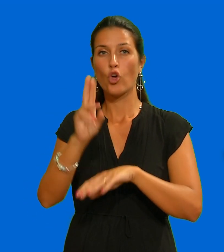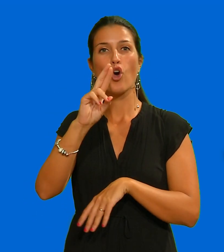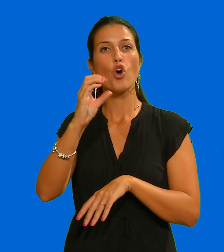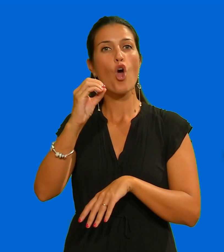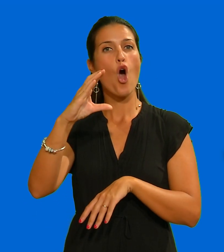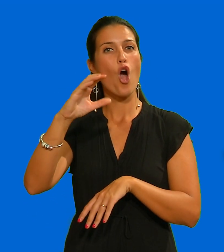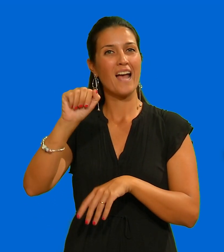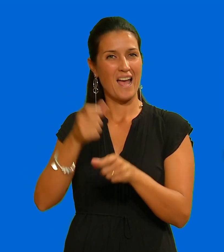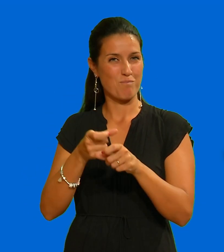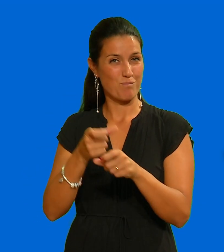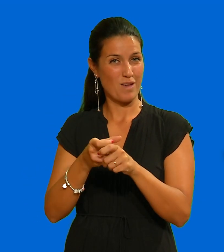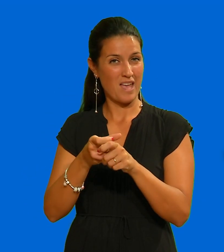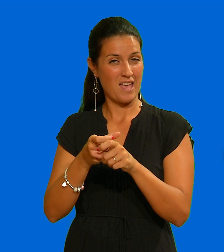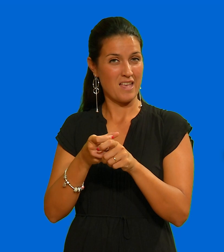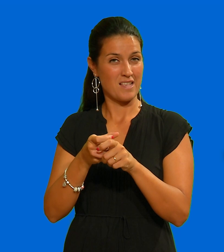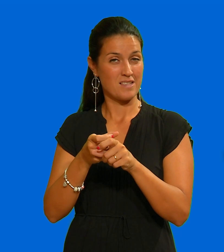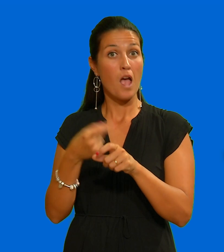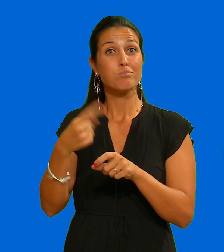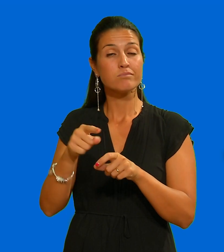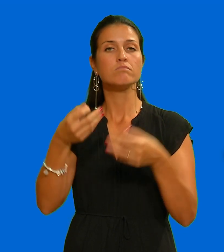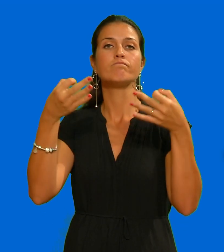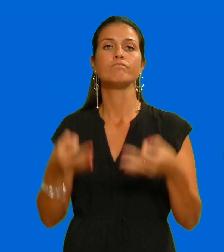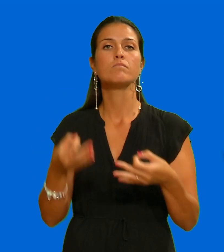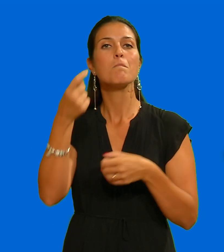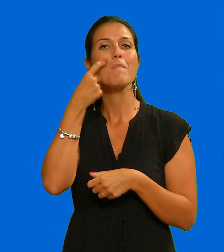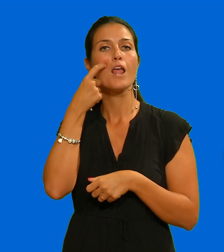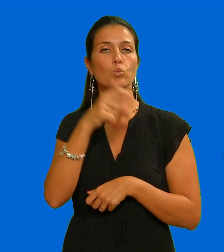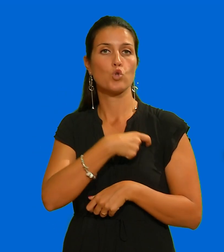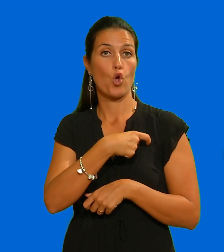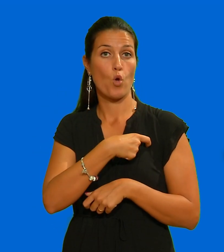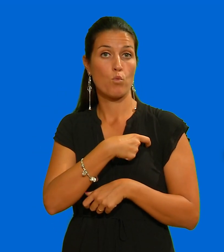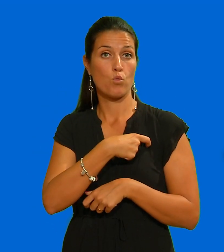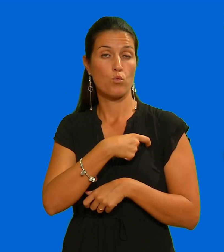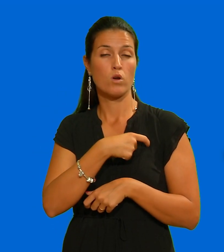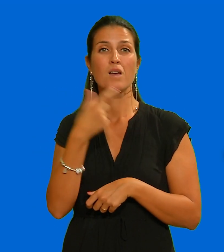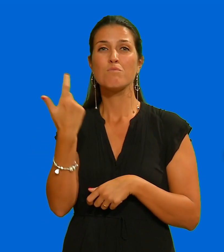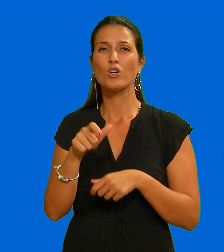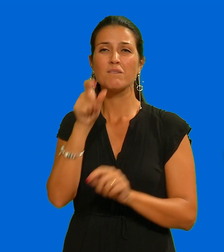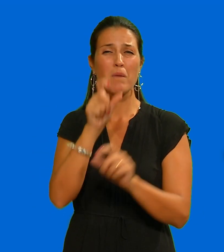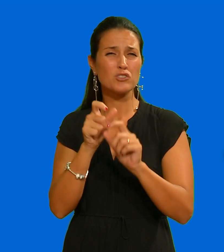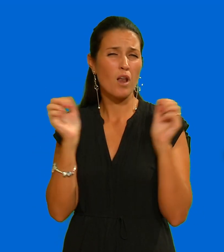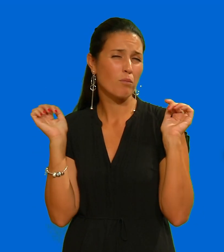La decisione del comune di Melendugno è scattata a causa dell'eccessivo numero di bagnanti